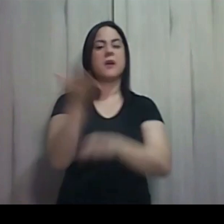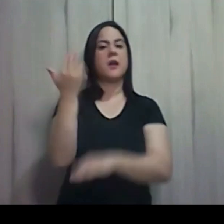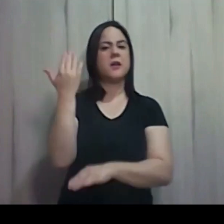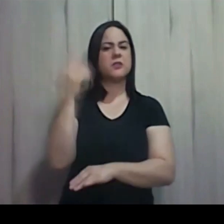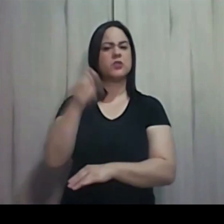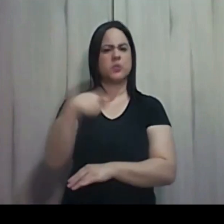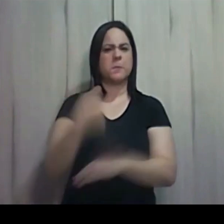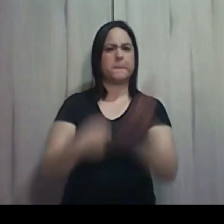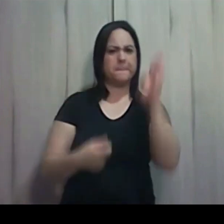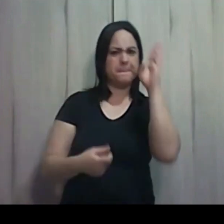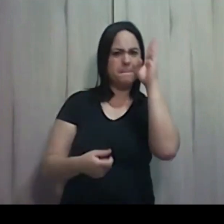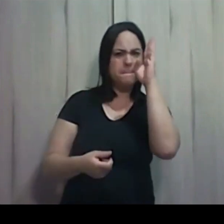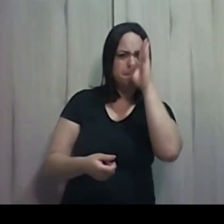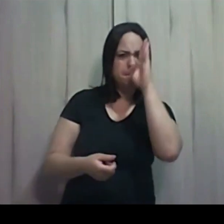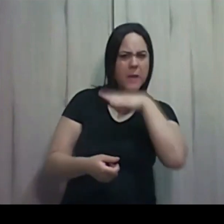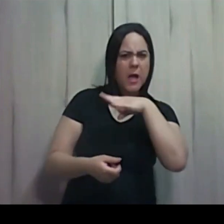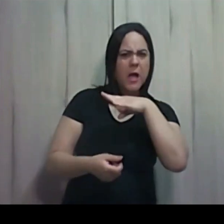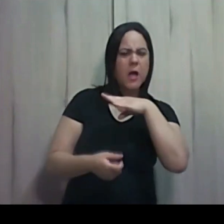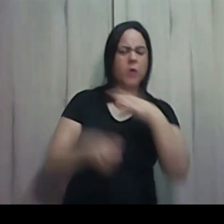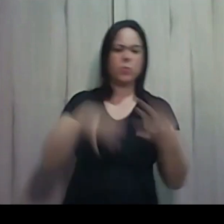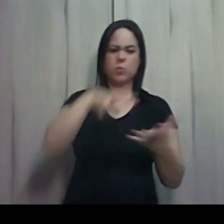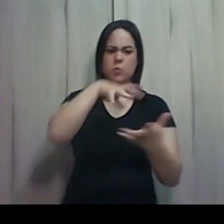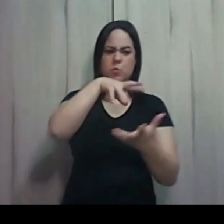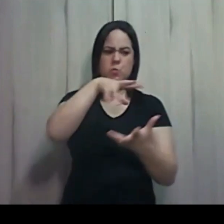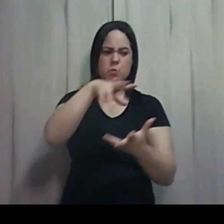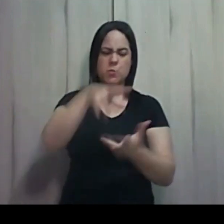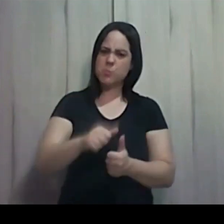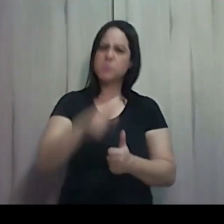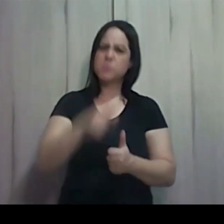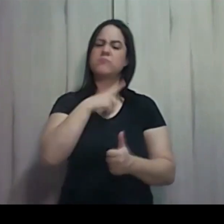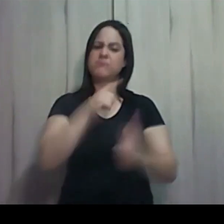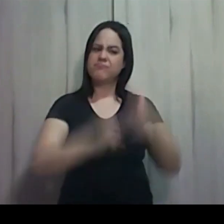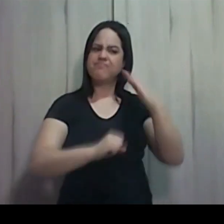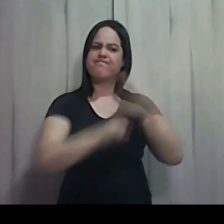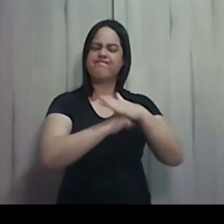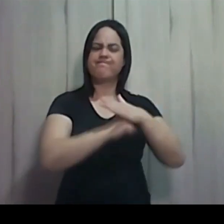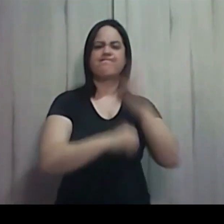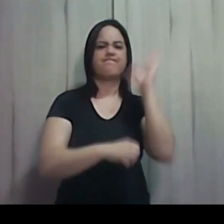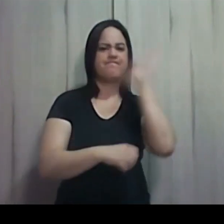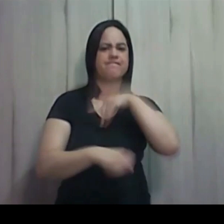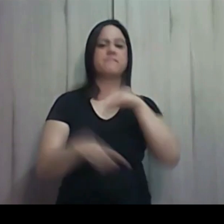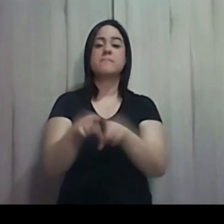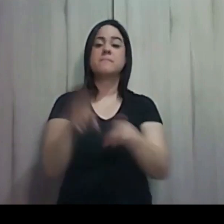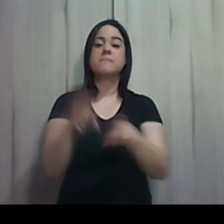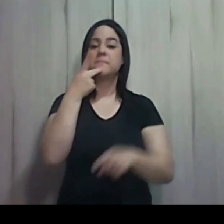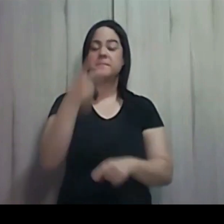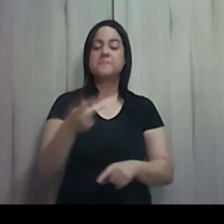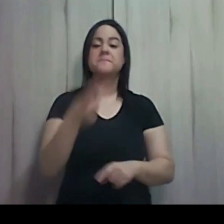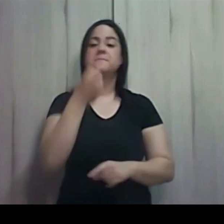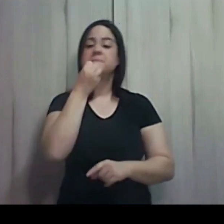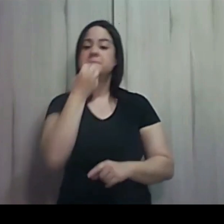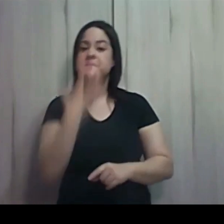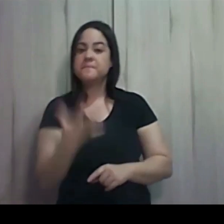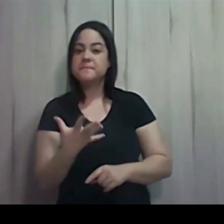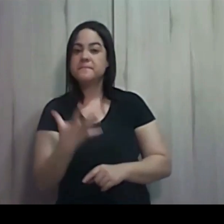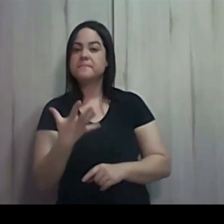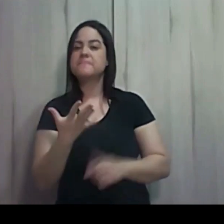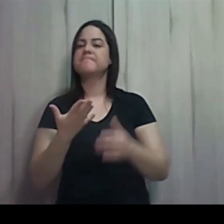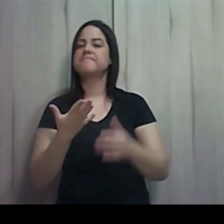crueldade do mundo, porque o mundo jaz no marido. Também falamos que o bem, a bondade, incomoda. Então tudo que é bom,